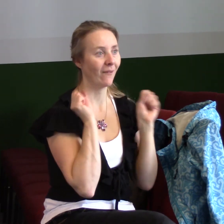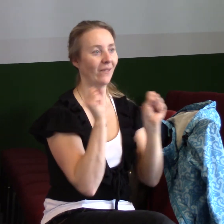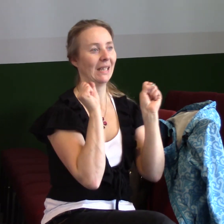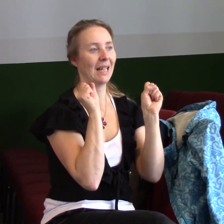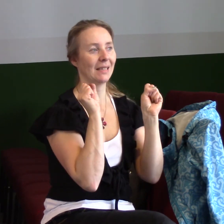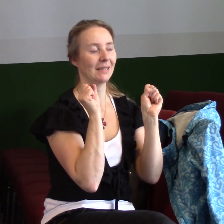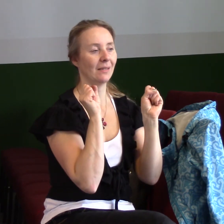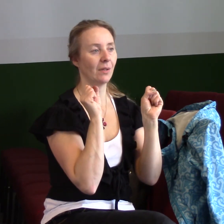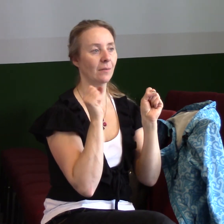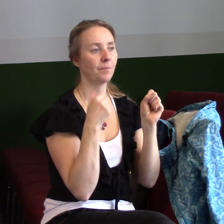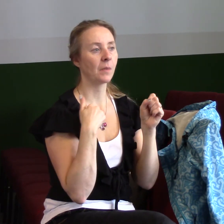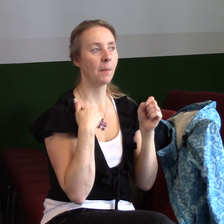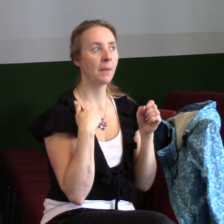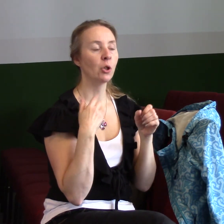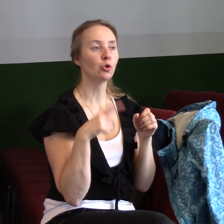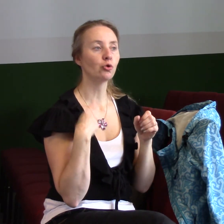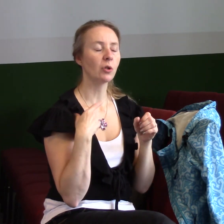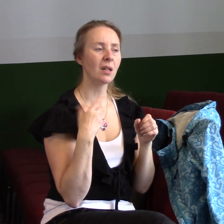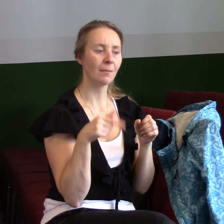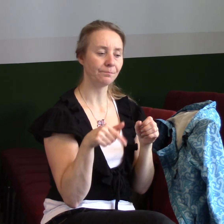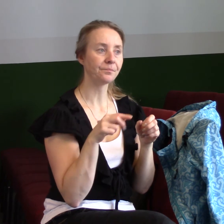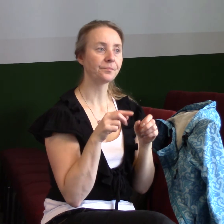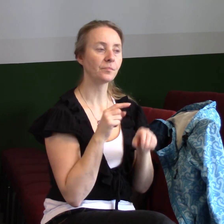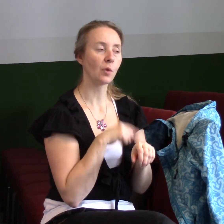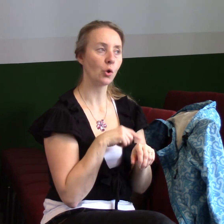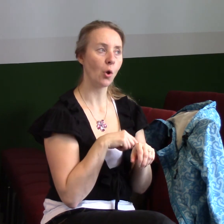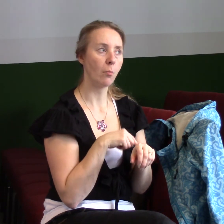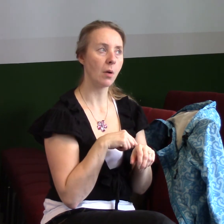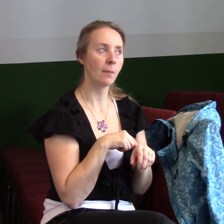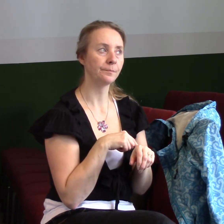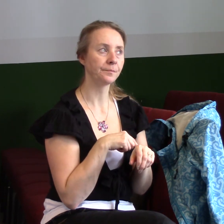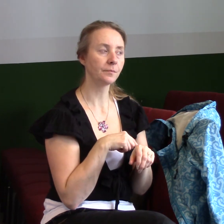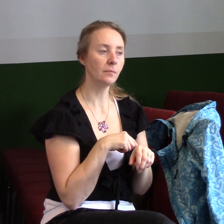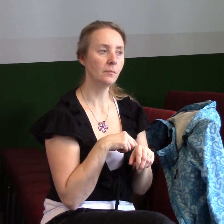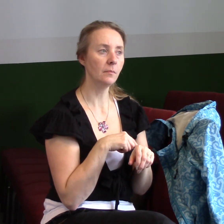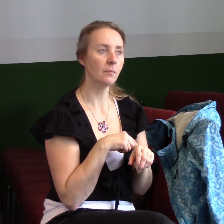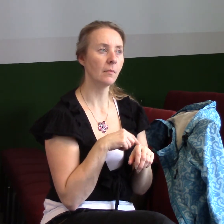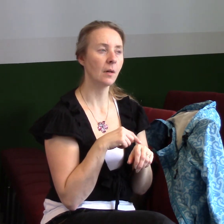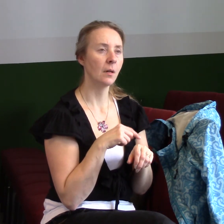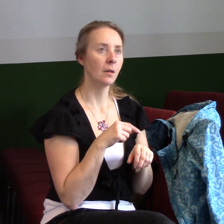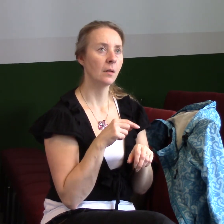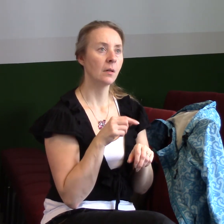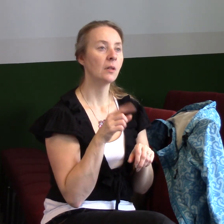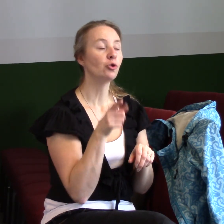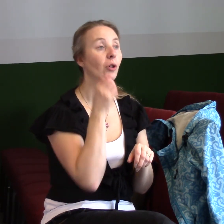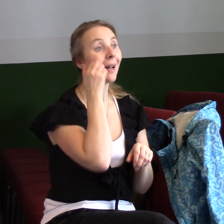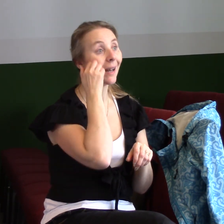Když žijeme v takzvané instantní době, o tom se hodně mluví, a lidé i křesťané hledají